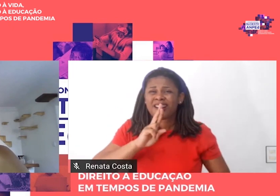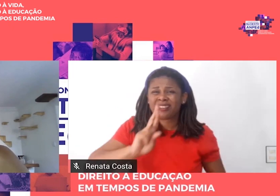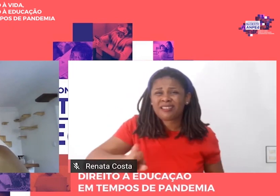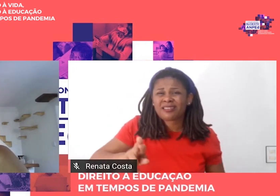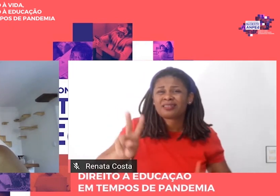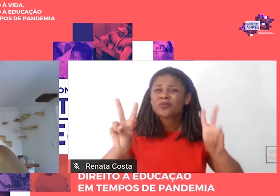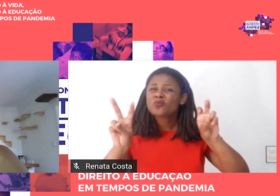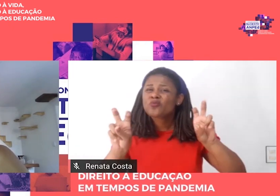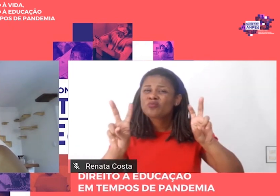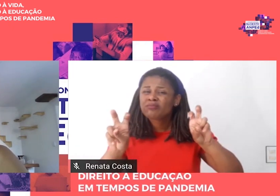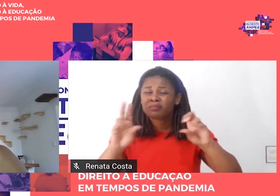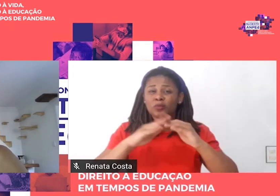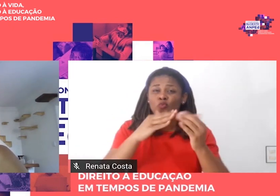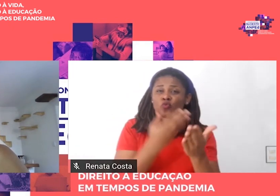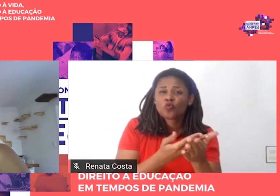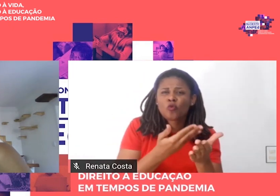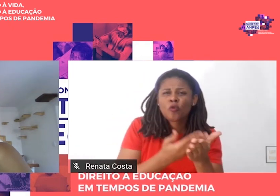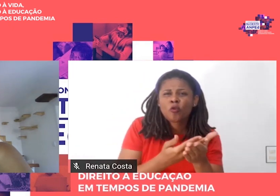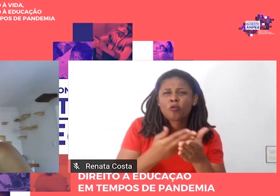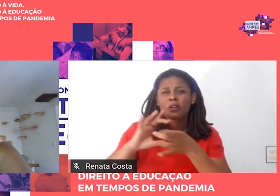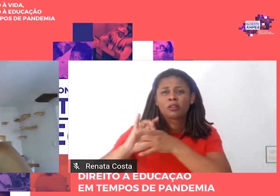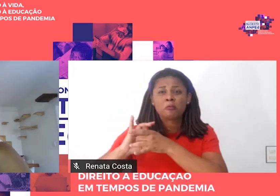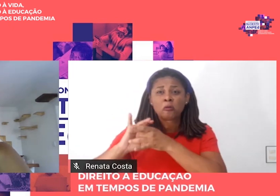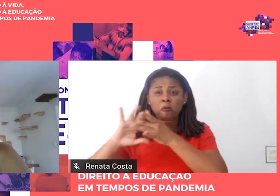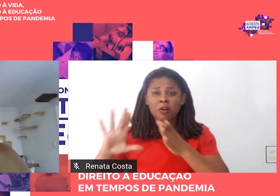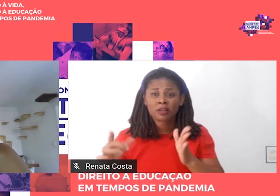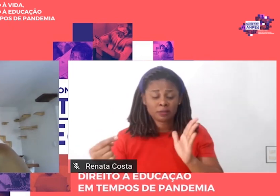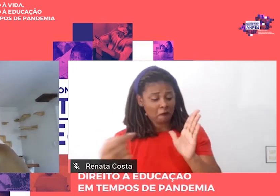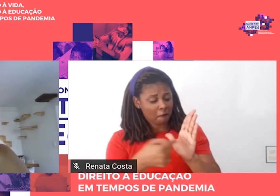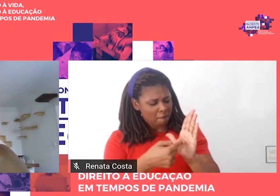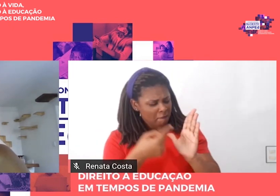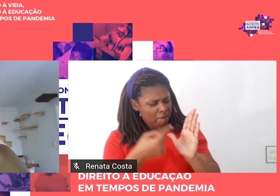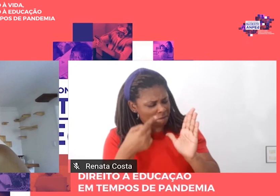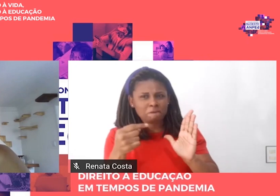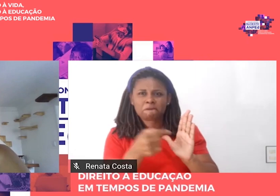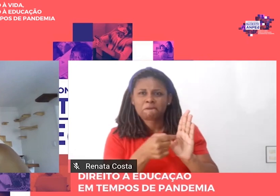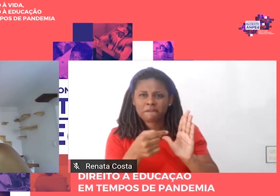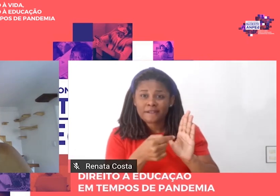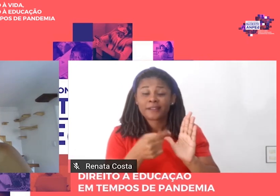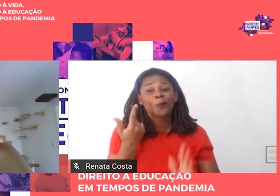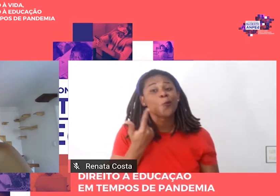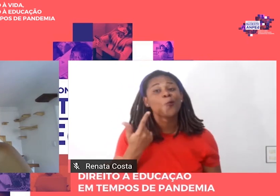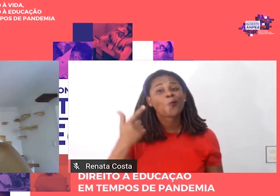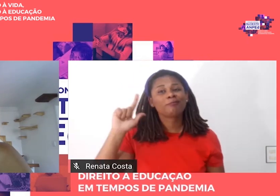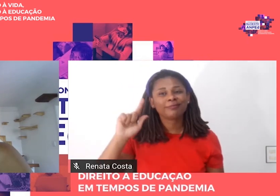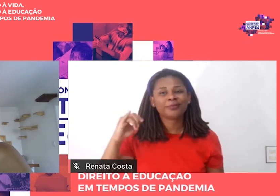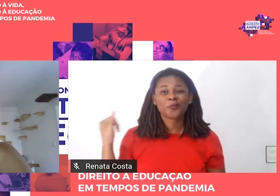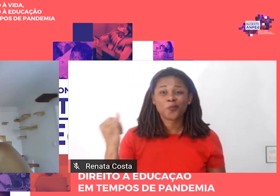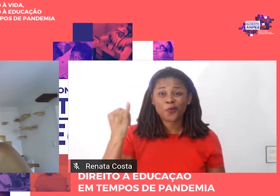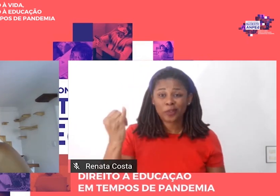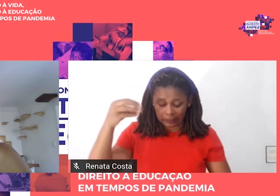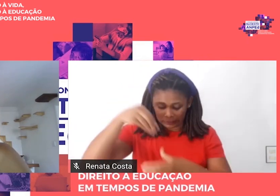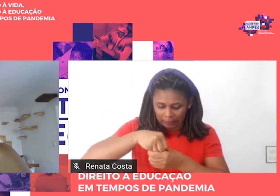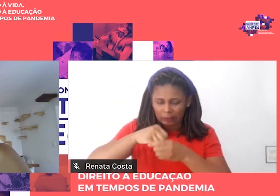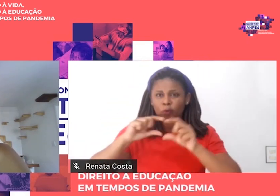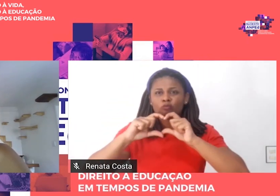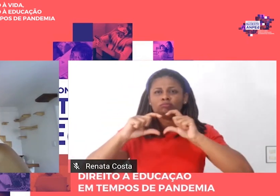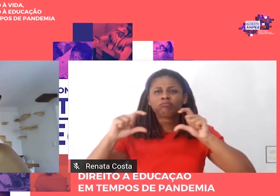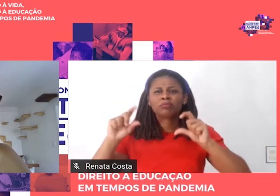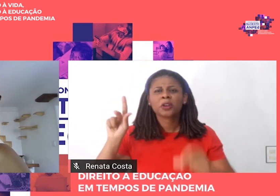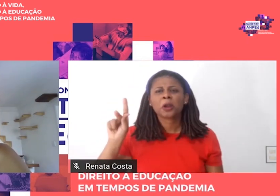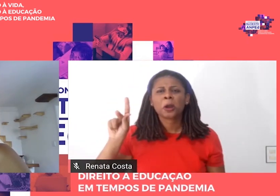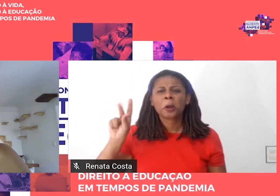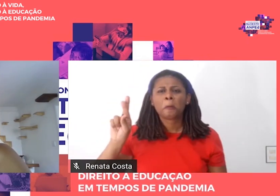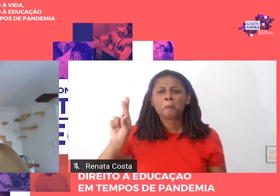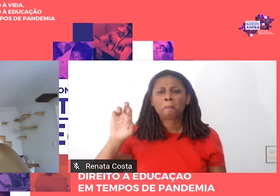central deste livro. Outro ponto importante a destacar do prefácio é que Saviani salienta